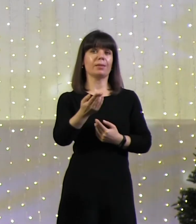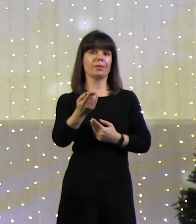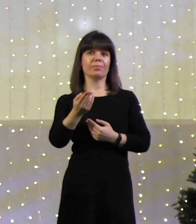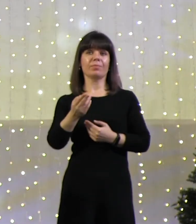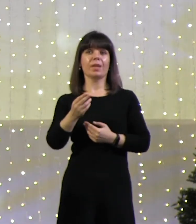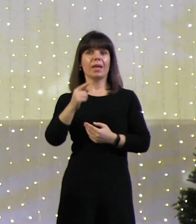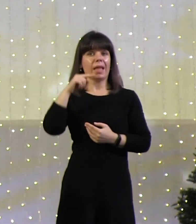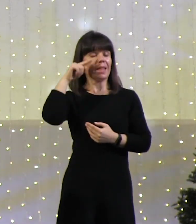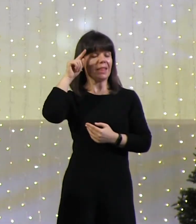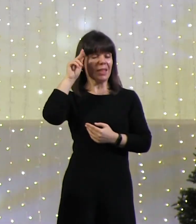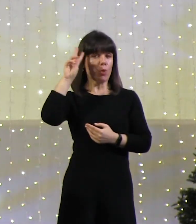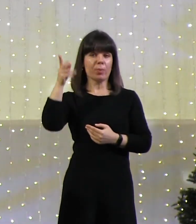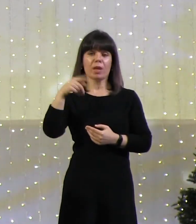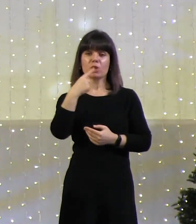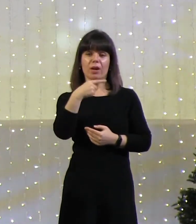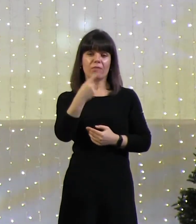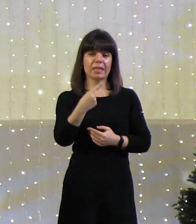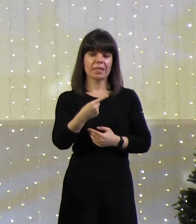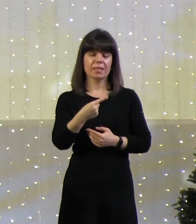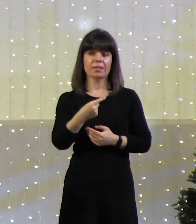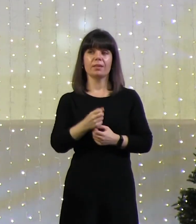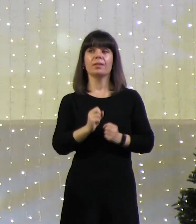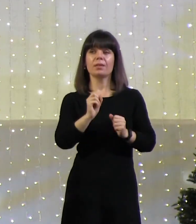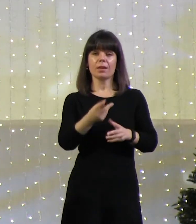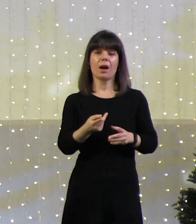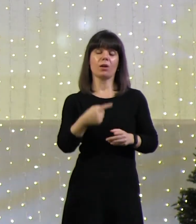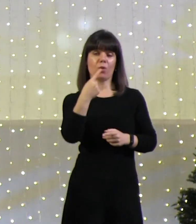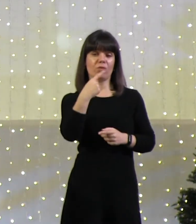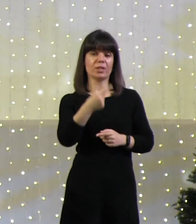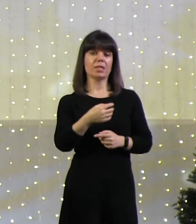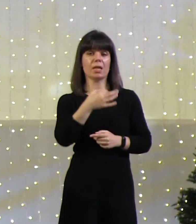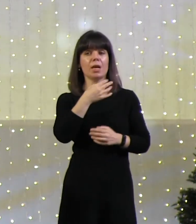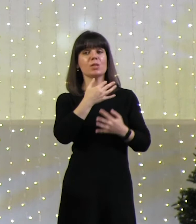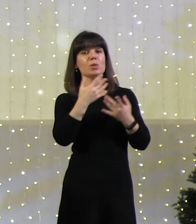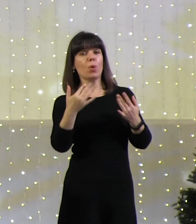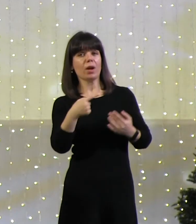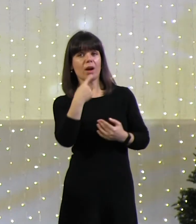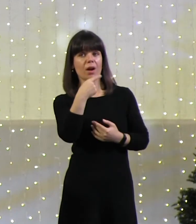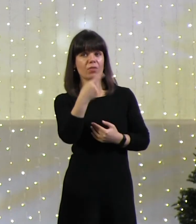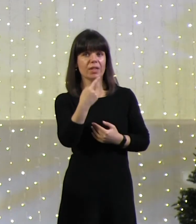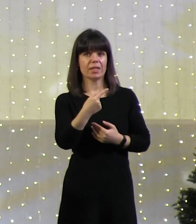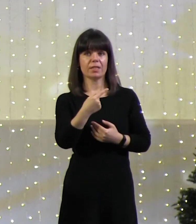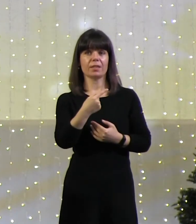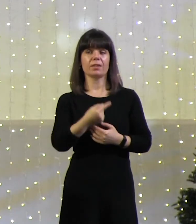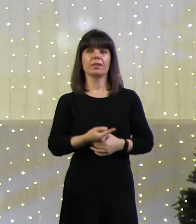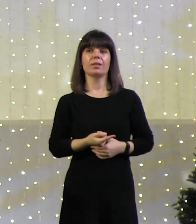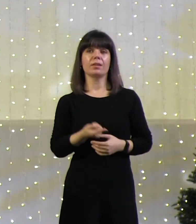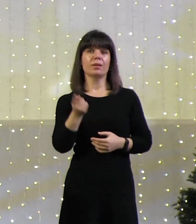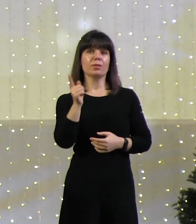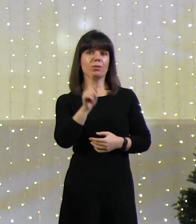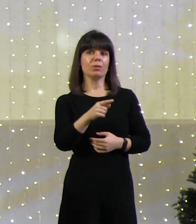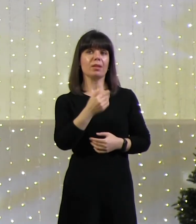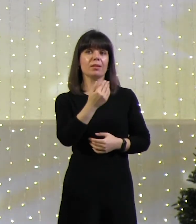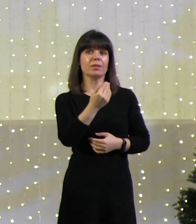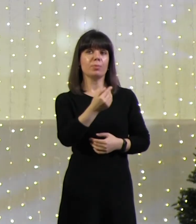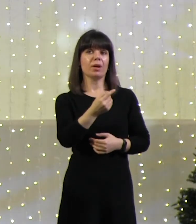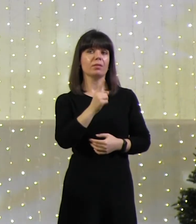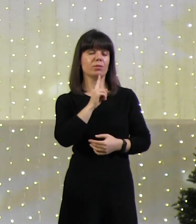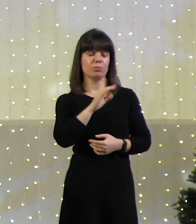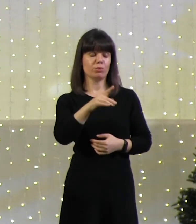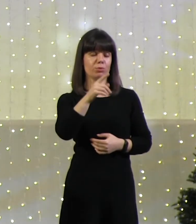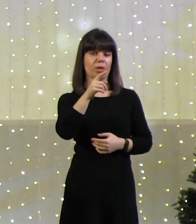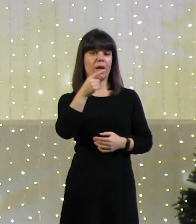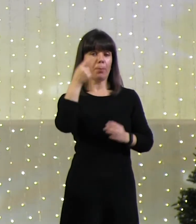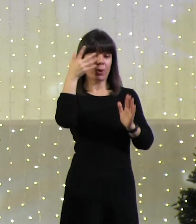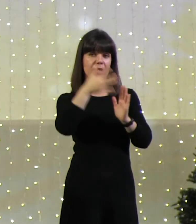будешь уподобляться Богу в том, как говорить, сколько говорить, в противном случае тебя не понимают